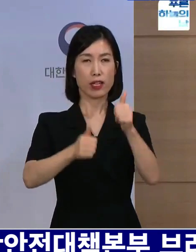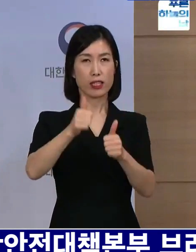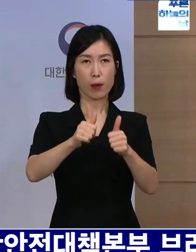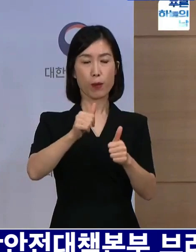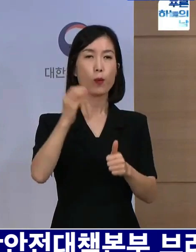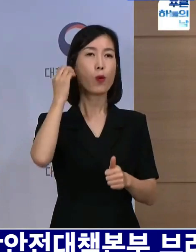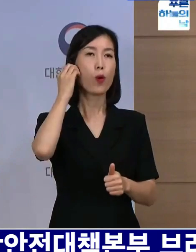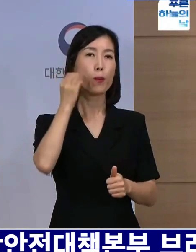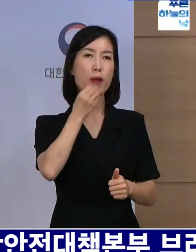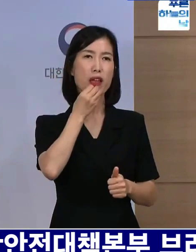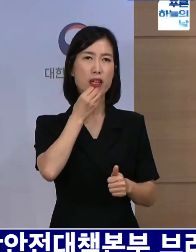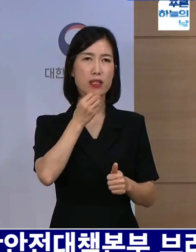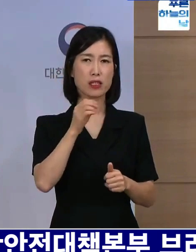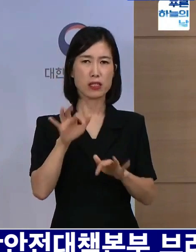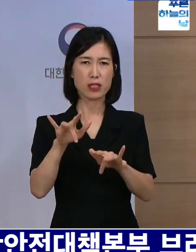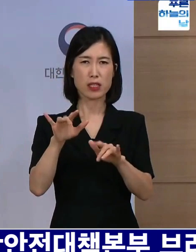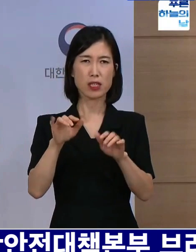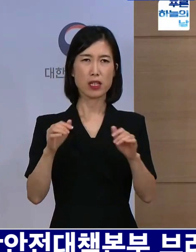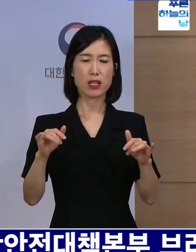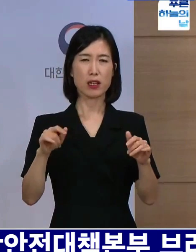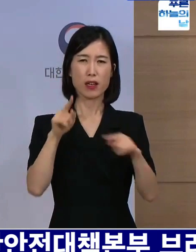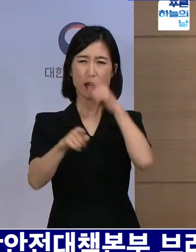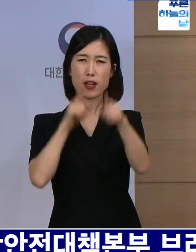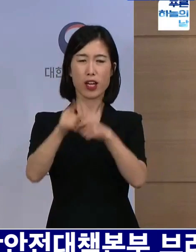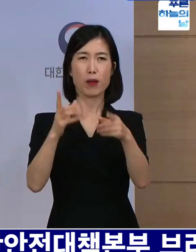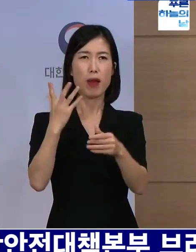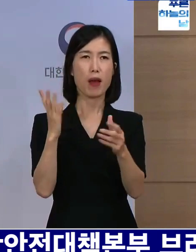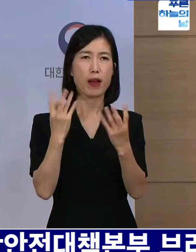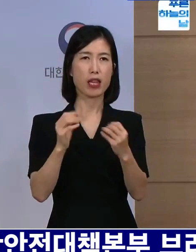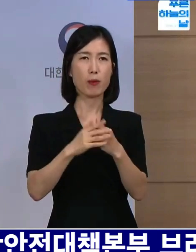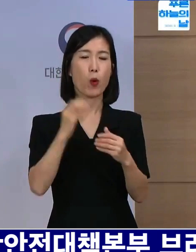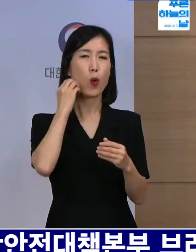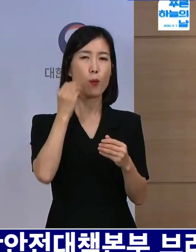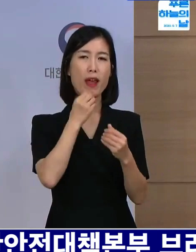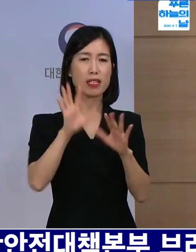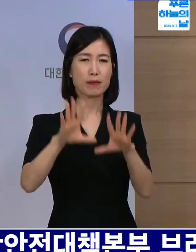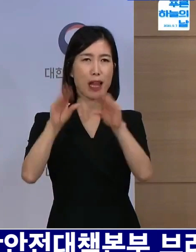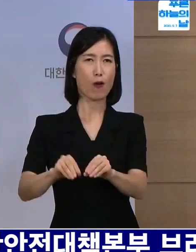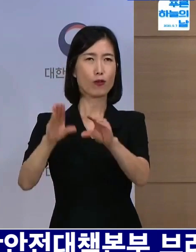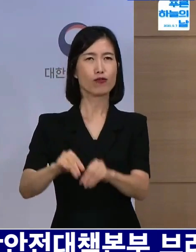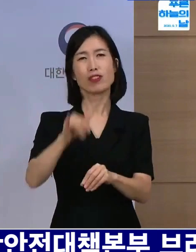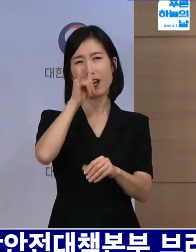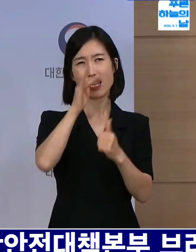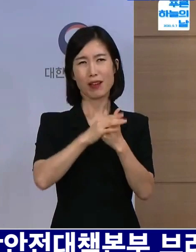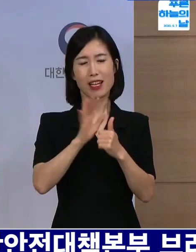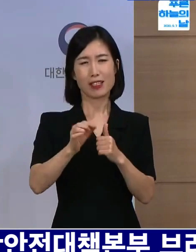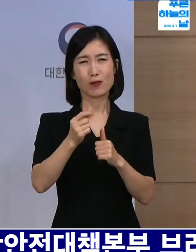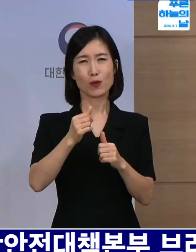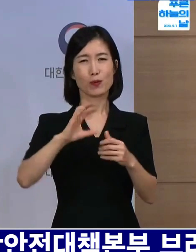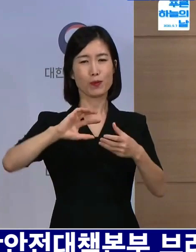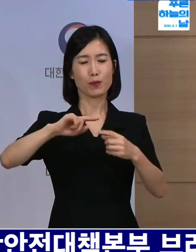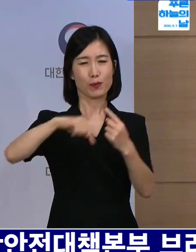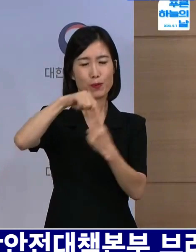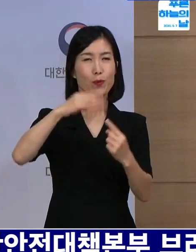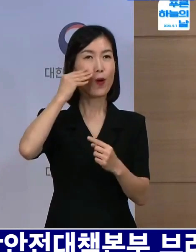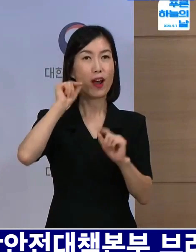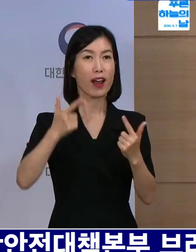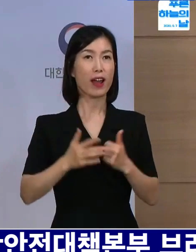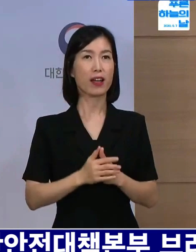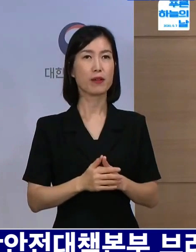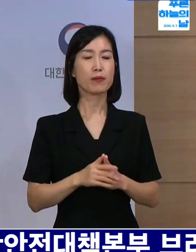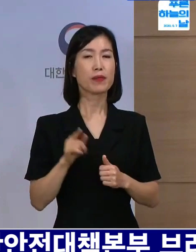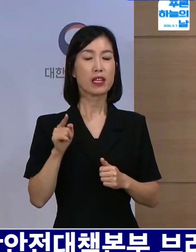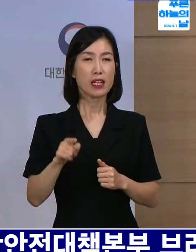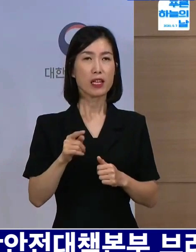홈페이지가 다운되고 이러는 문제들이 좀 겹치면서 기술적으로 저희들이 지금 집계를 하기가 좀 어려운 상황에 빠져 있습니다. 따라서